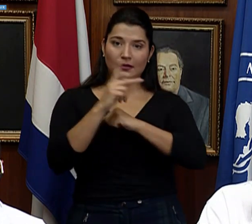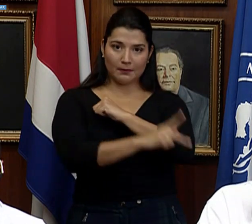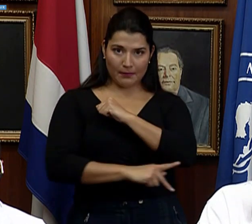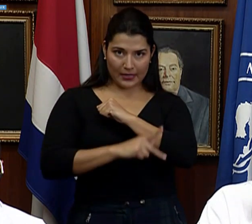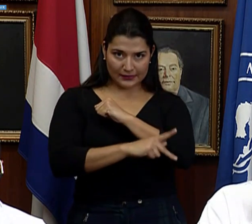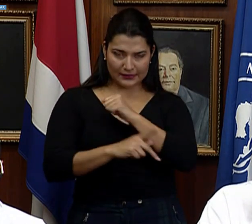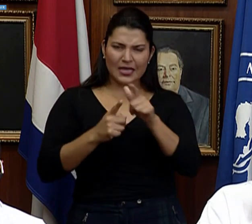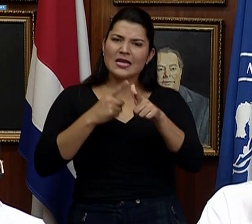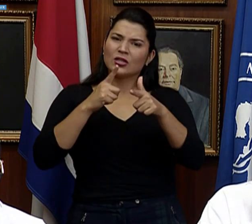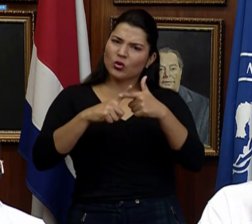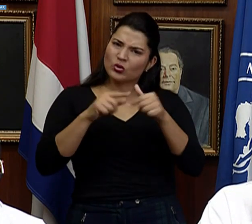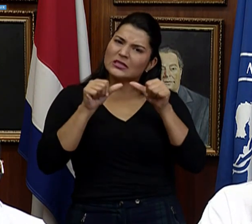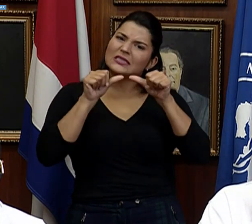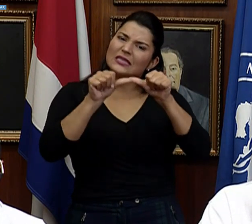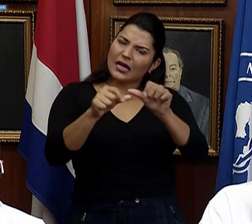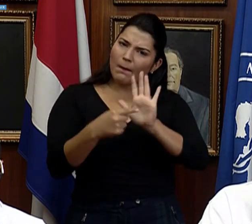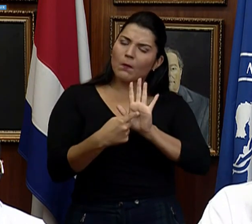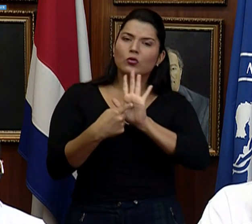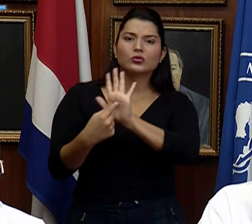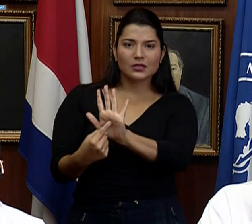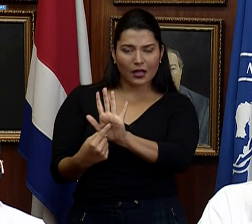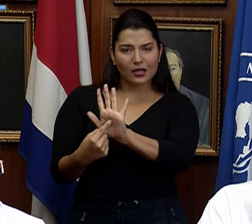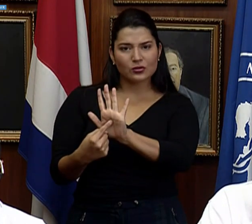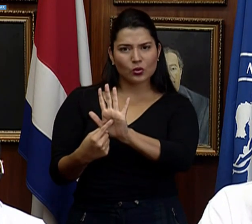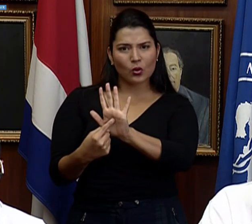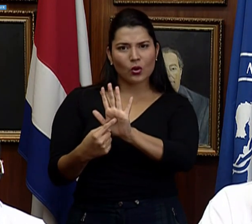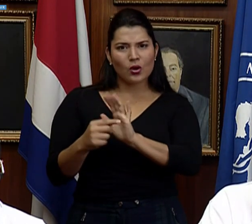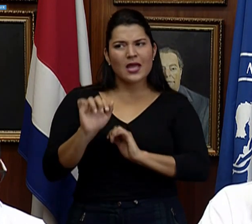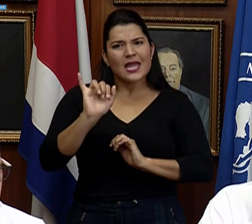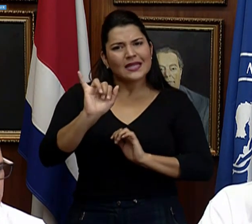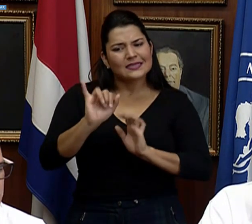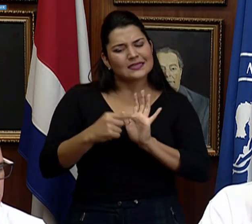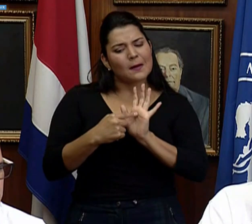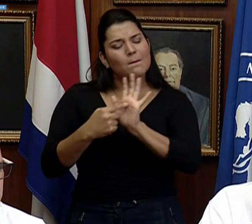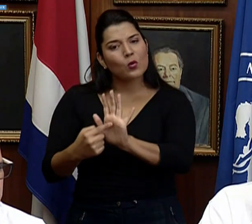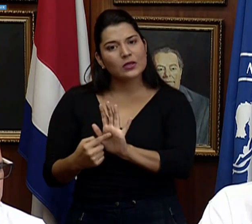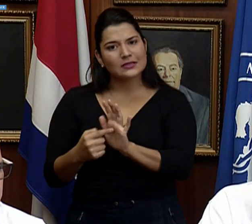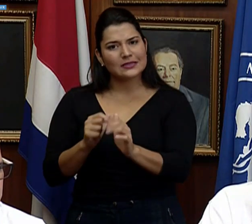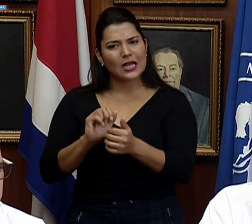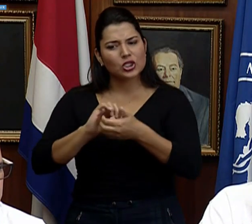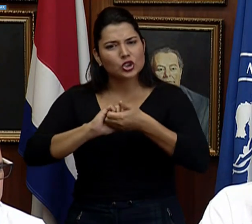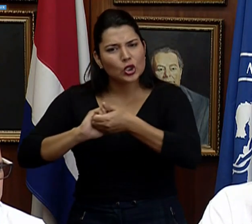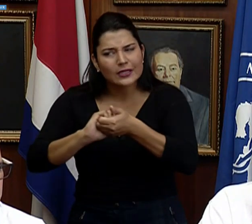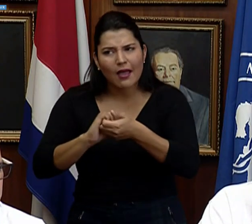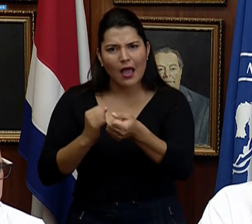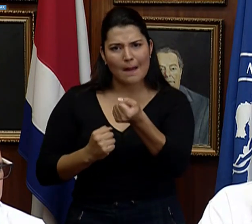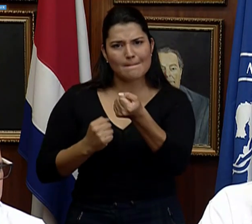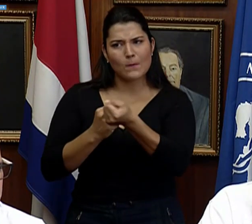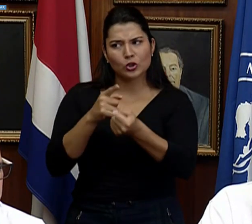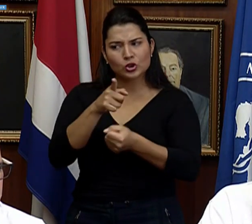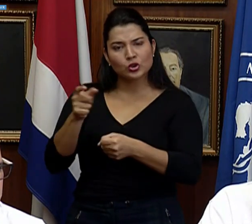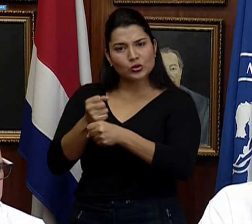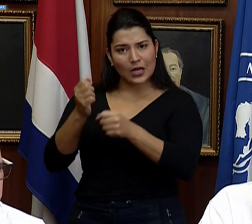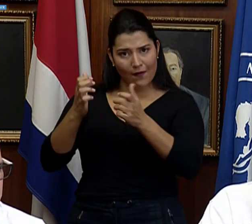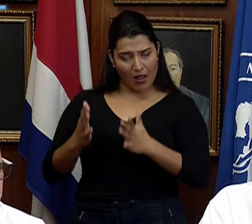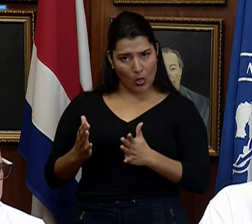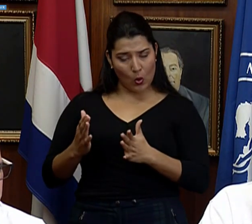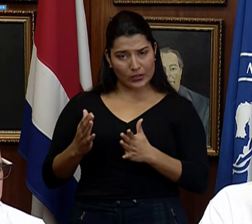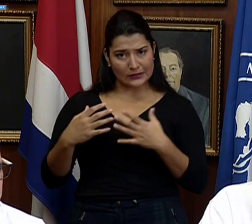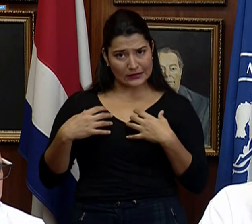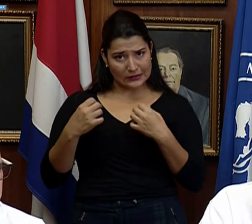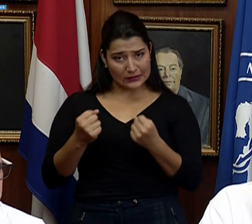sigamos mostrando esas muestras de solidaridad y de apoyo a todo ese personal que